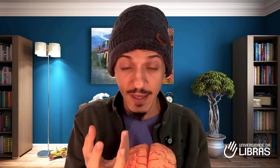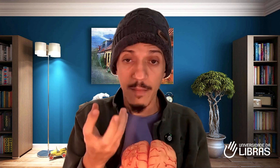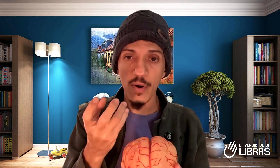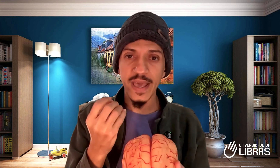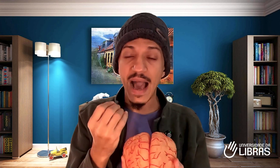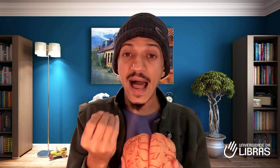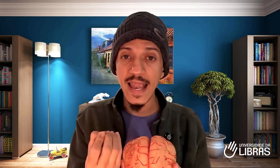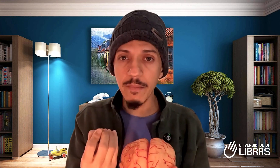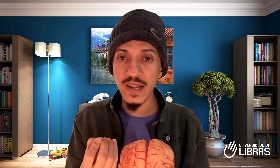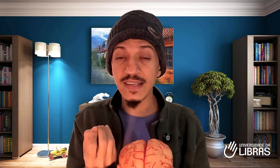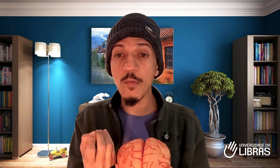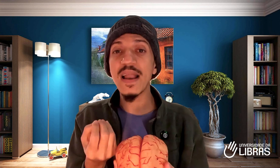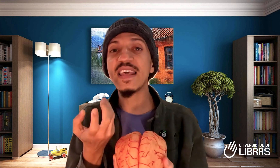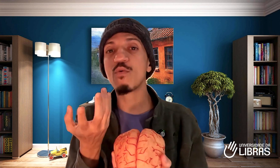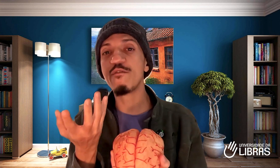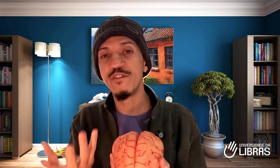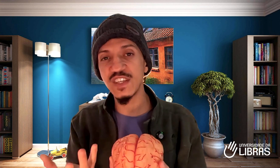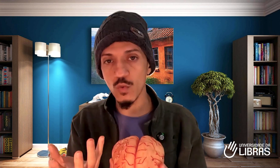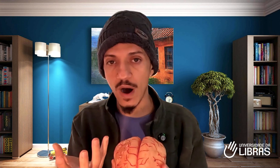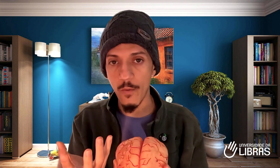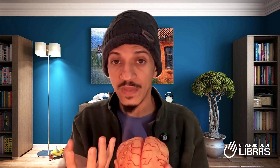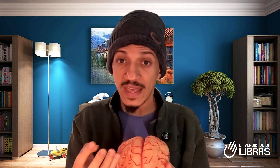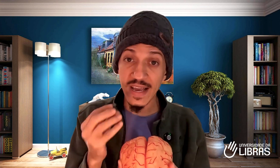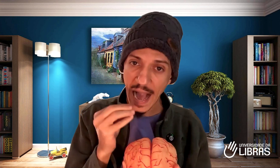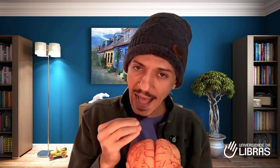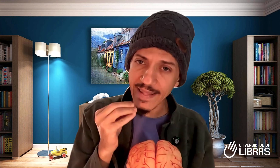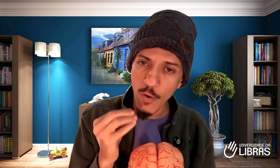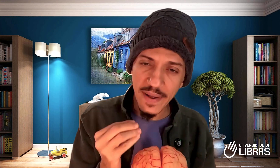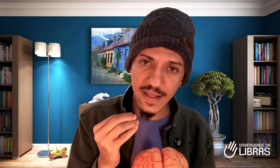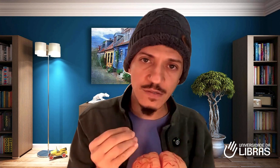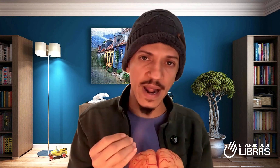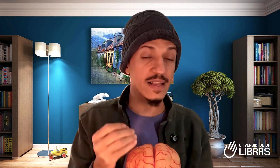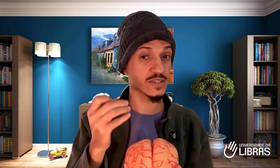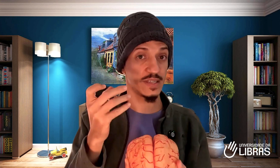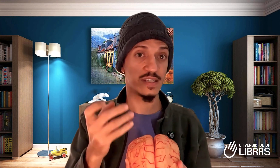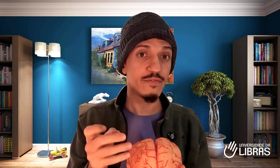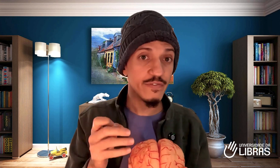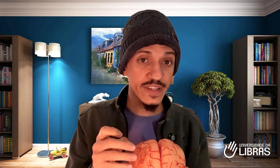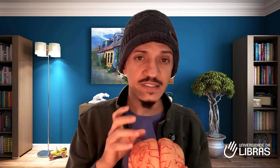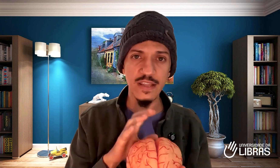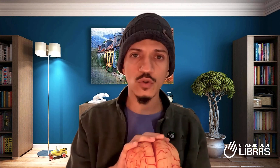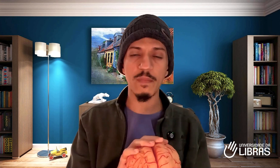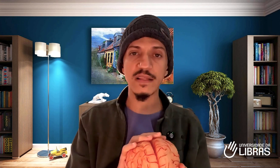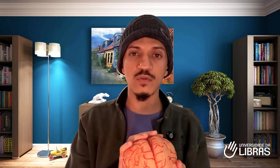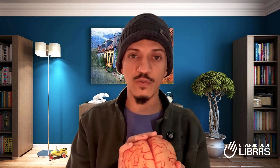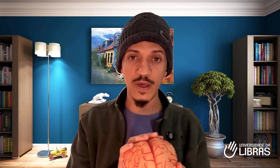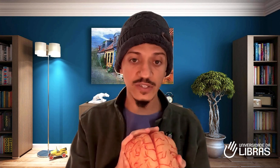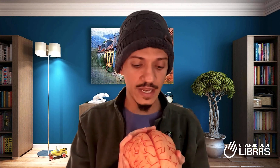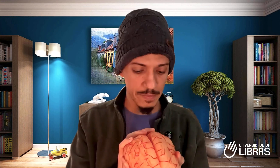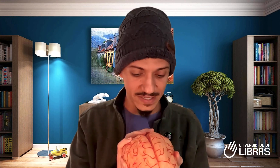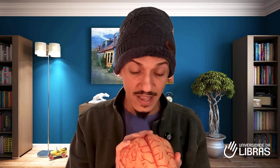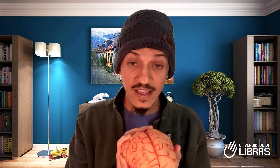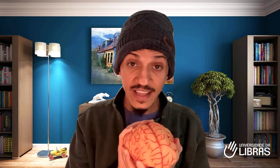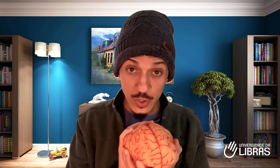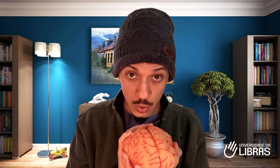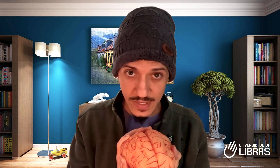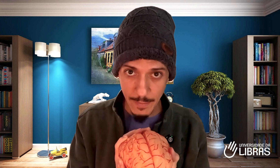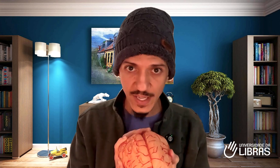Porque a Libras é uma língua visual, e cada uma das práticas desenvolvidas dentro do método fluente em Libras tem justamente por